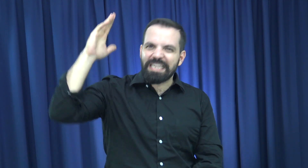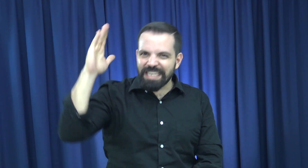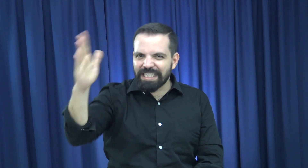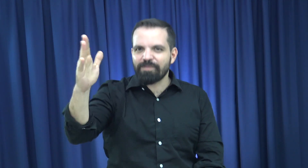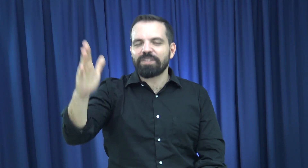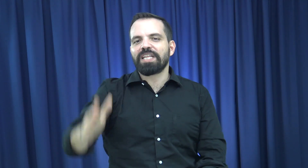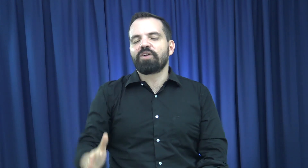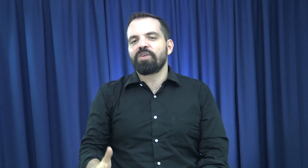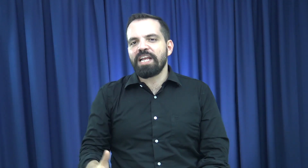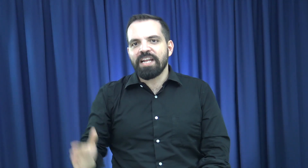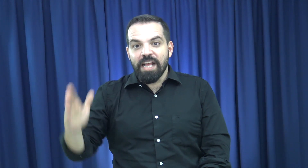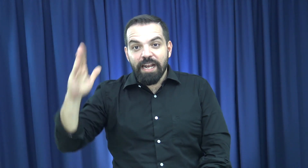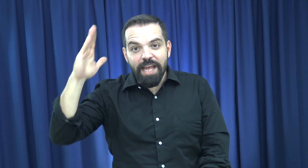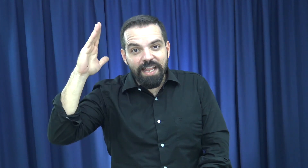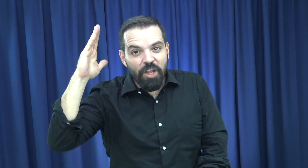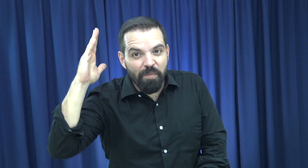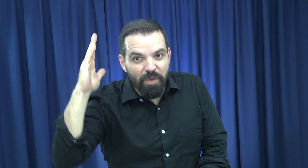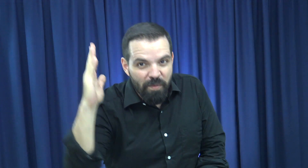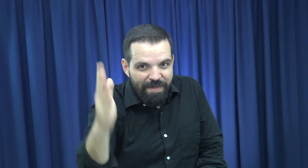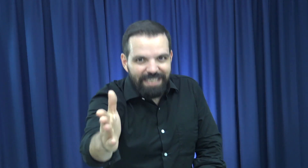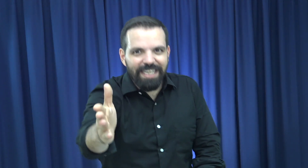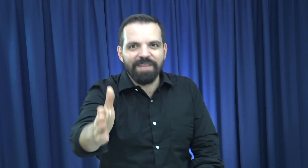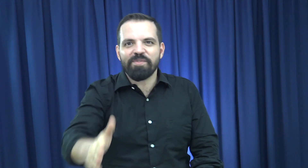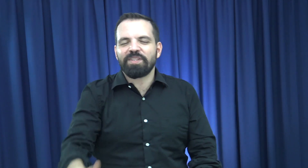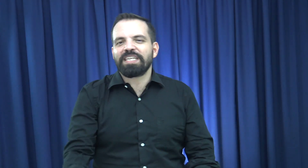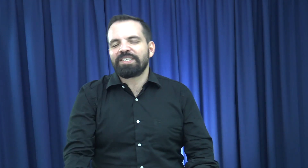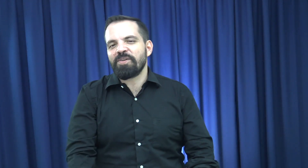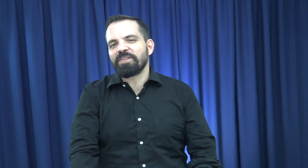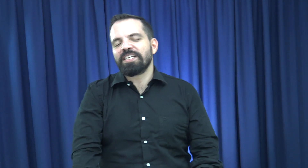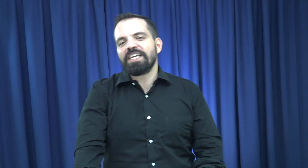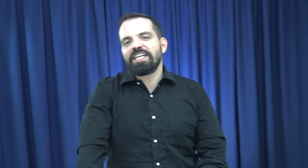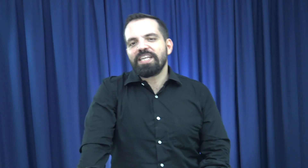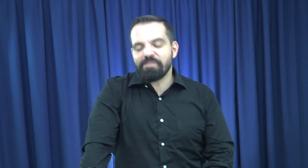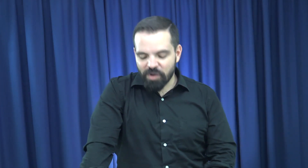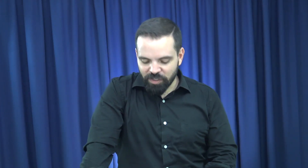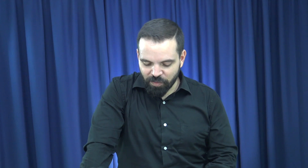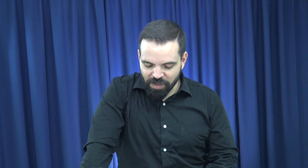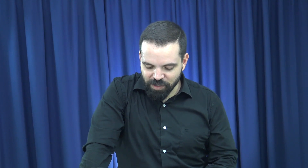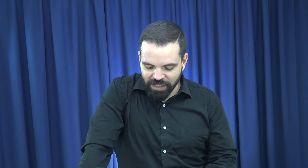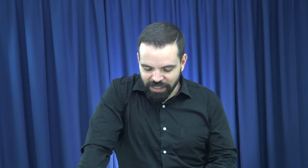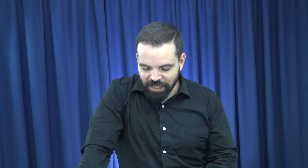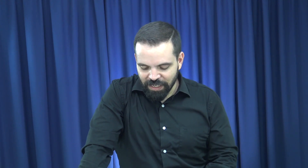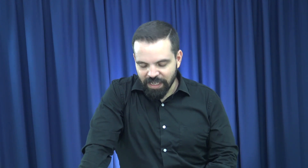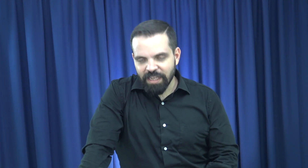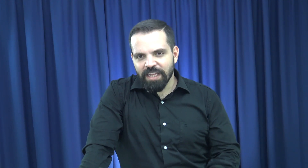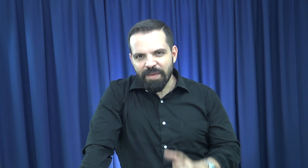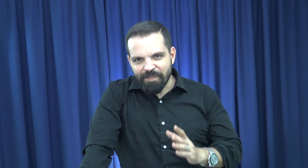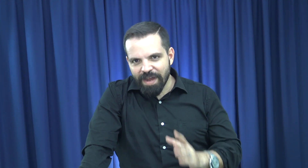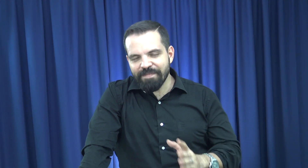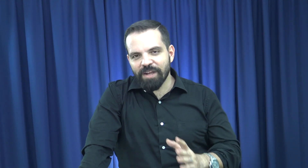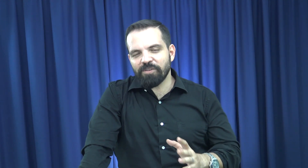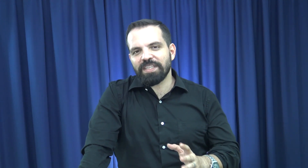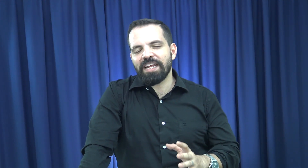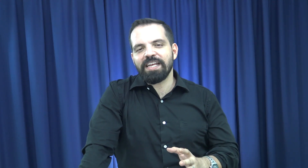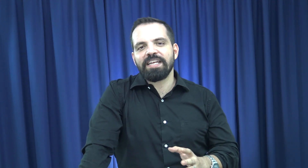Altísimo está con Él, le ha dado promesas de protección. Y por eso podemos decir, en paz me acostaré